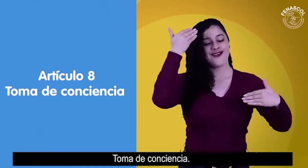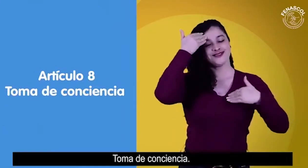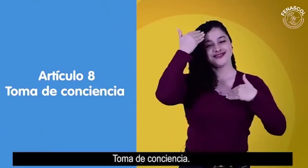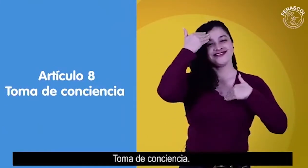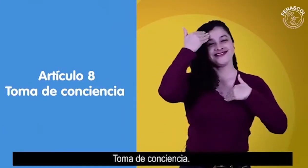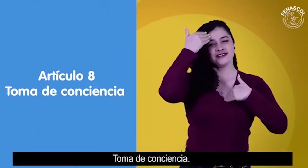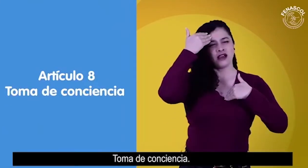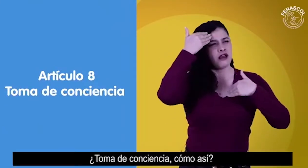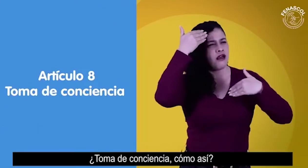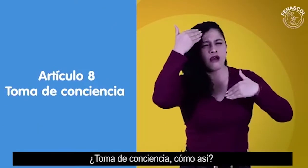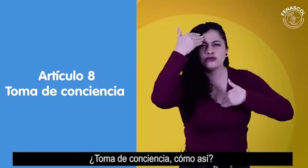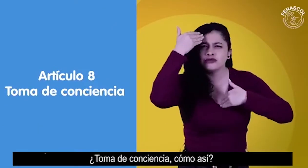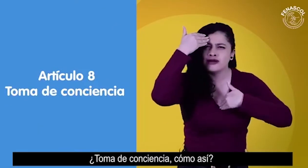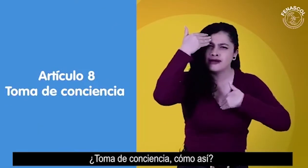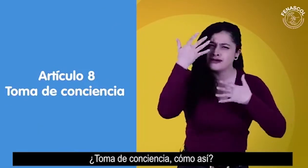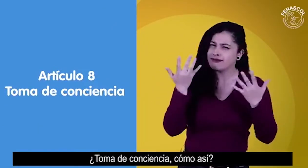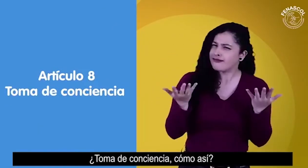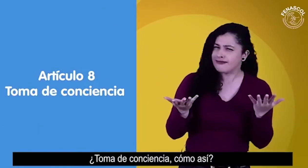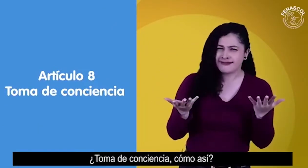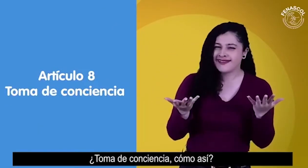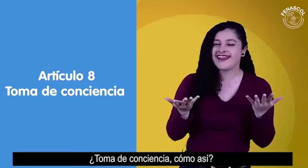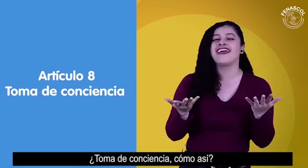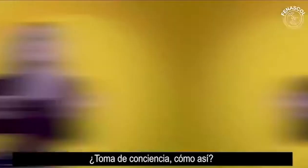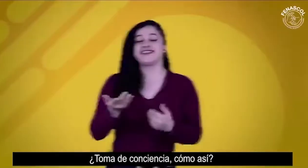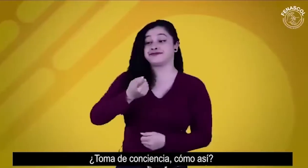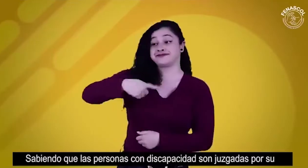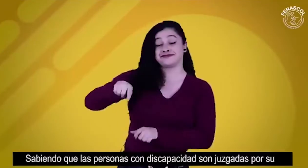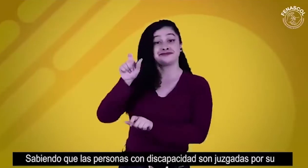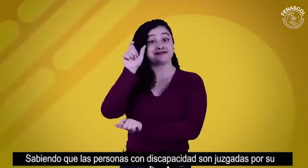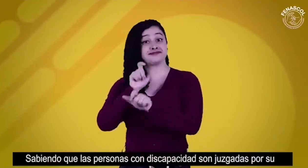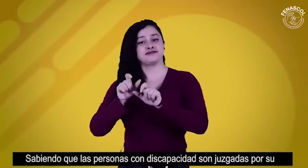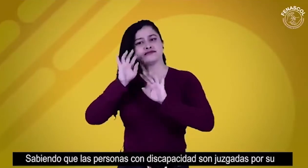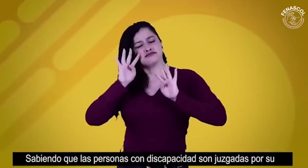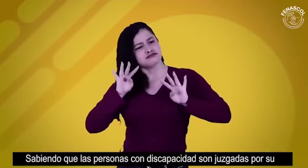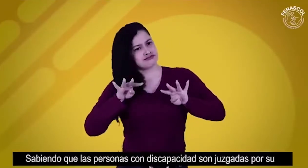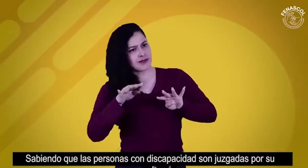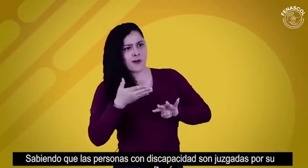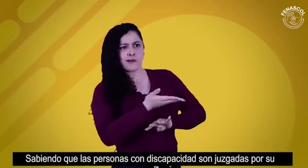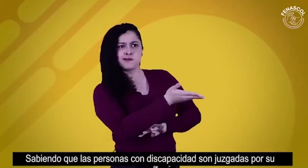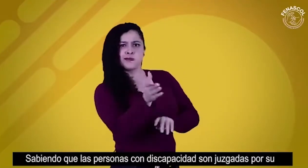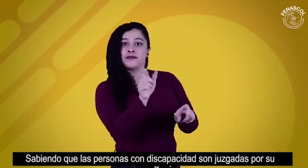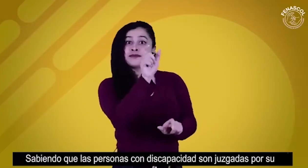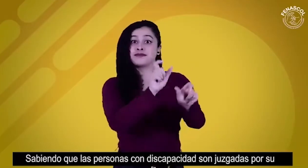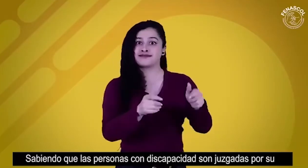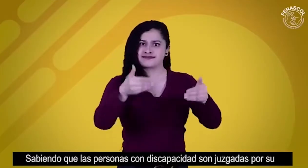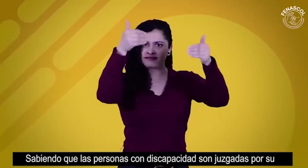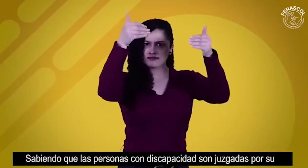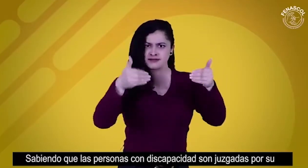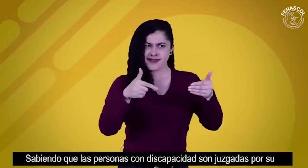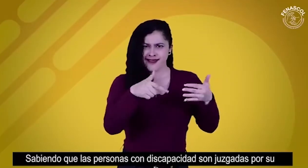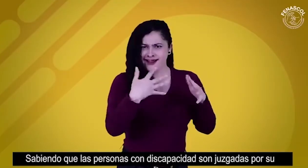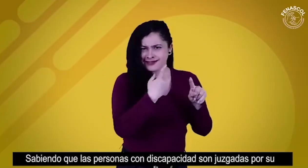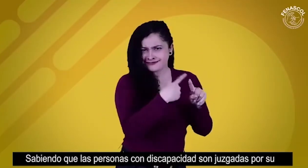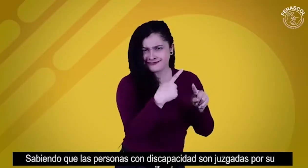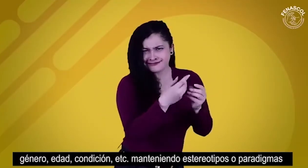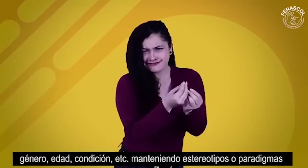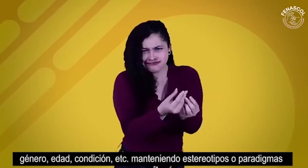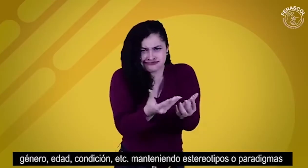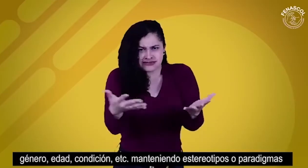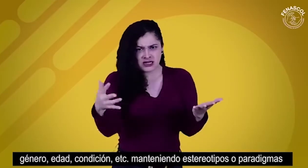Toma de conciencia. ¿Toma de conciencia? ¿Cómo así? Sabiendo que las personas con discapacidad son juzgadas por